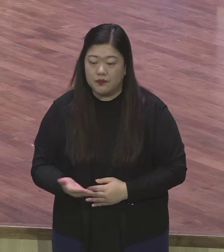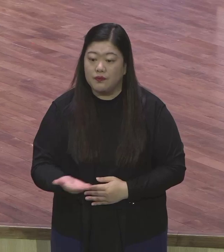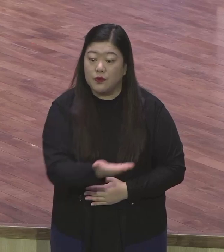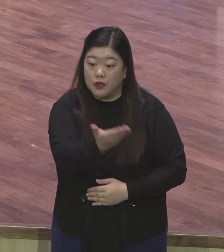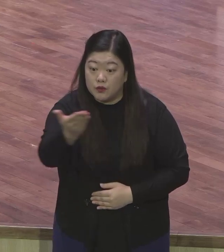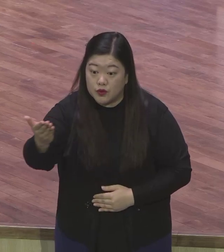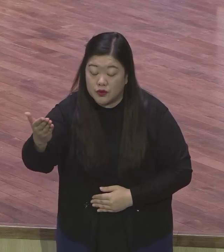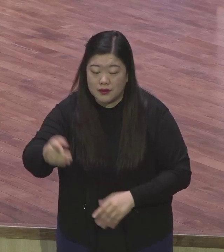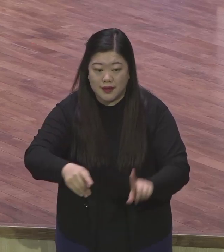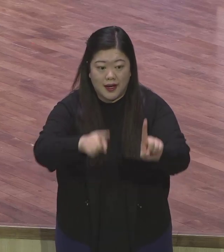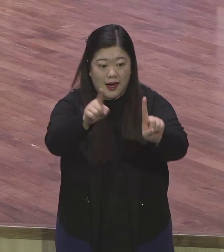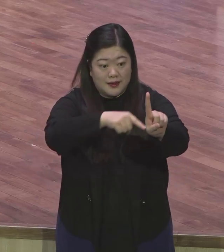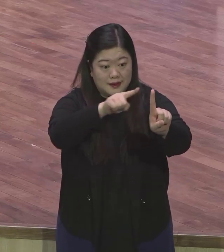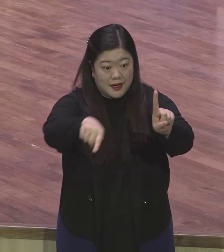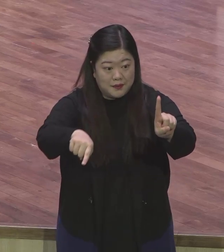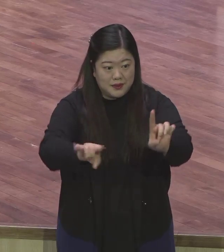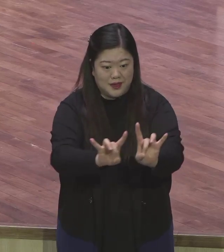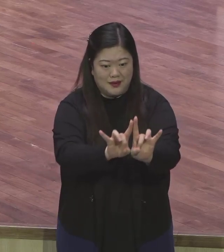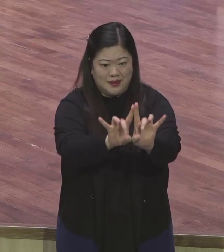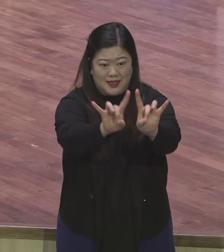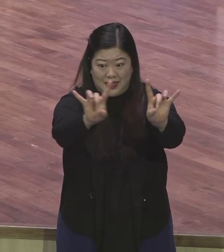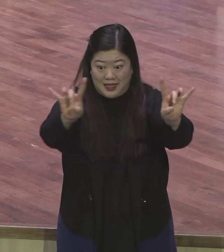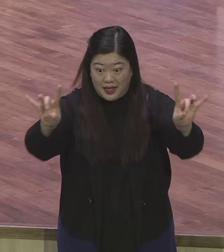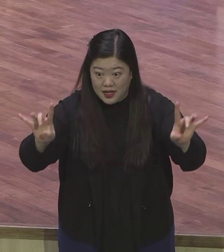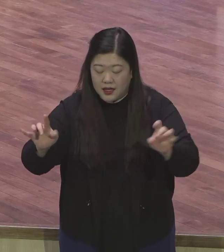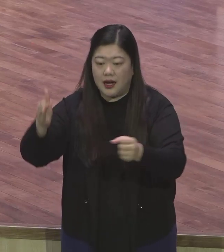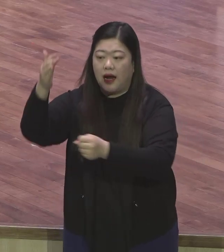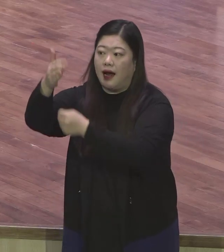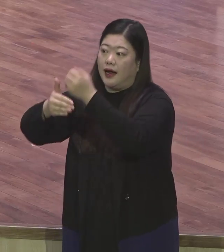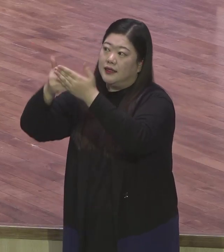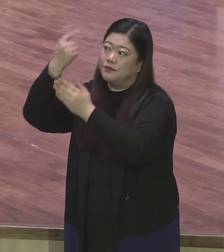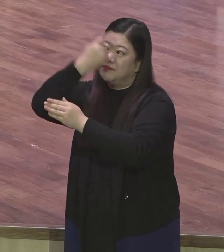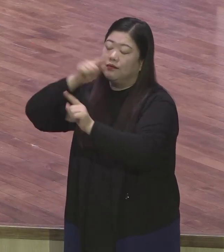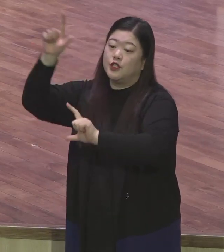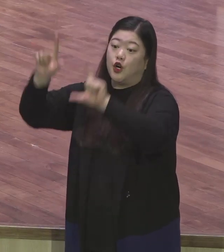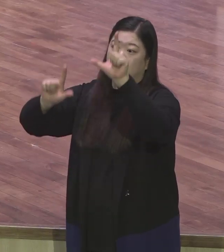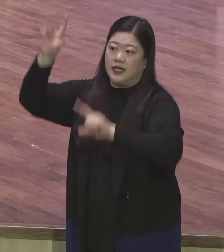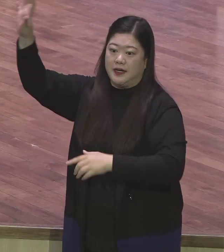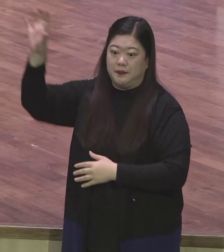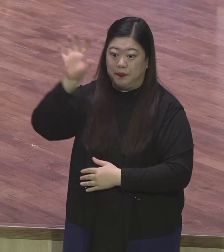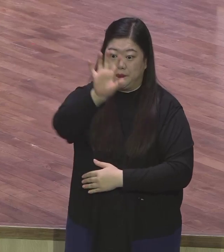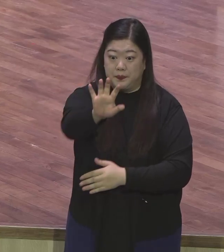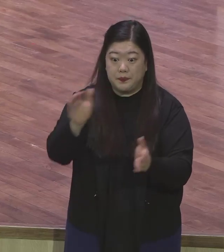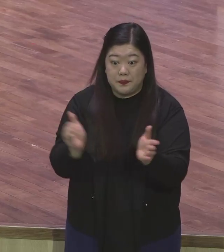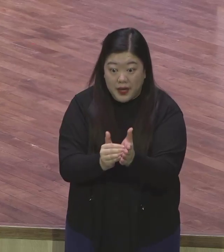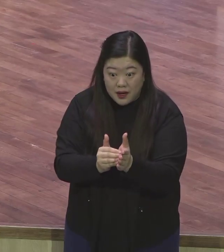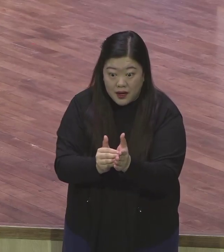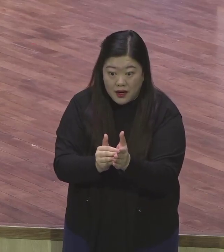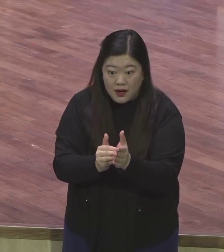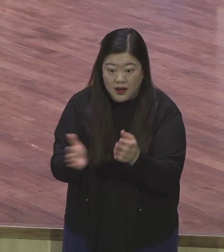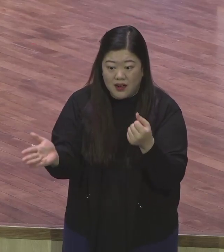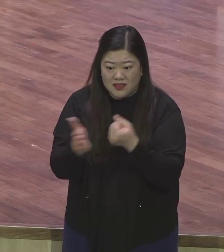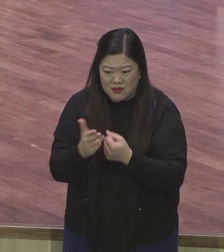하나님의 형상을 닮았기 때문에 여러분 자신이 여러분을 어떻게 평가할지 몰라도